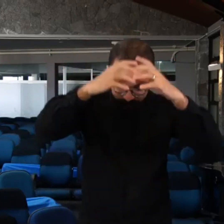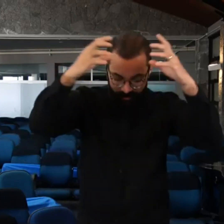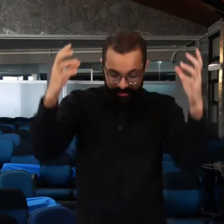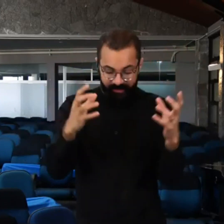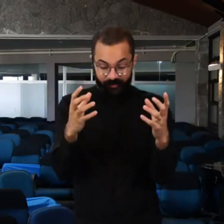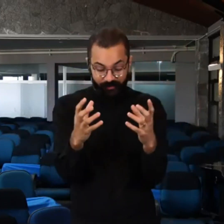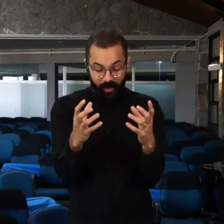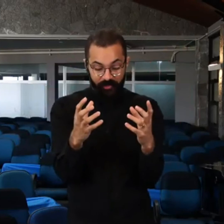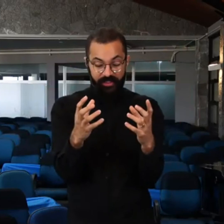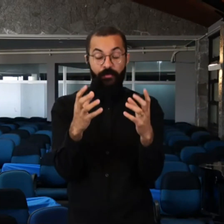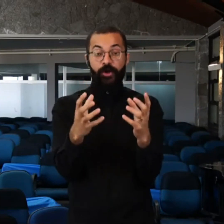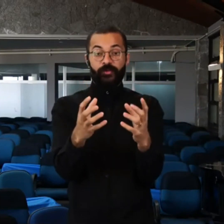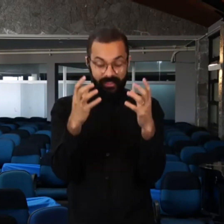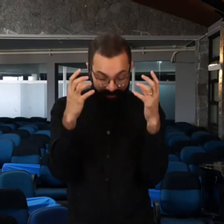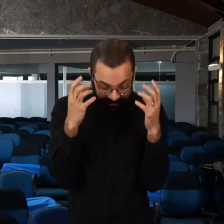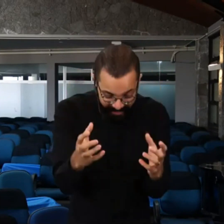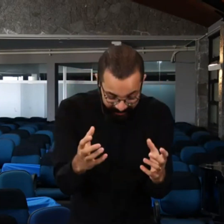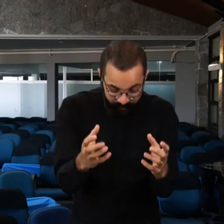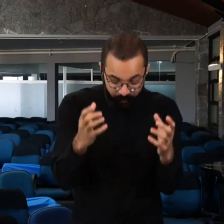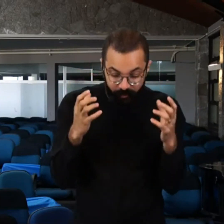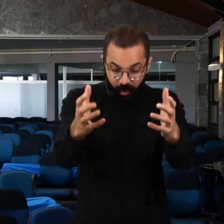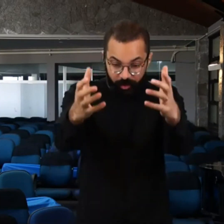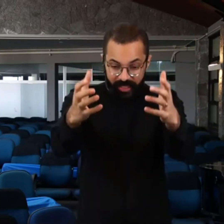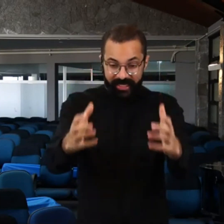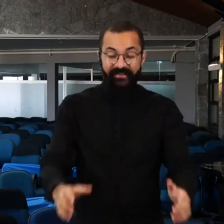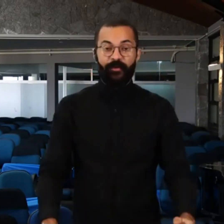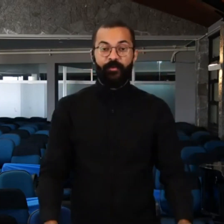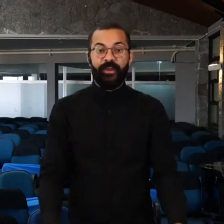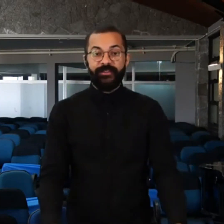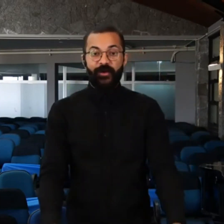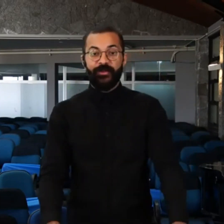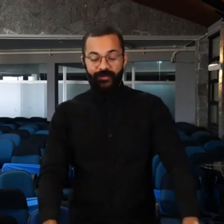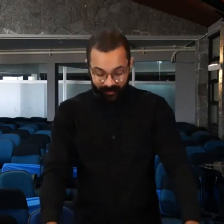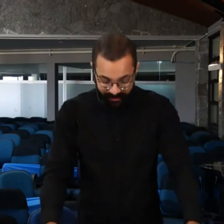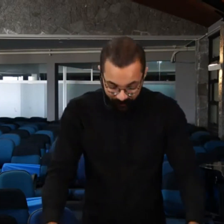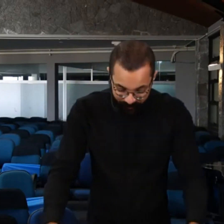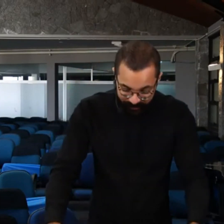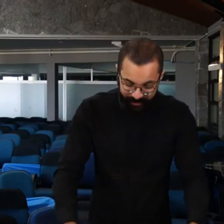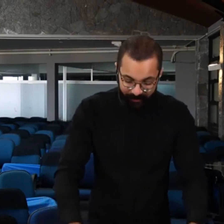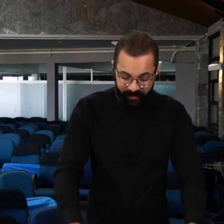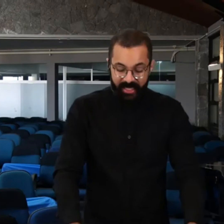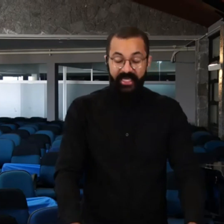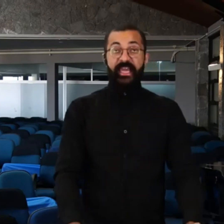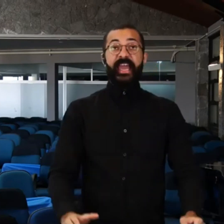de Cristo, de modo que eu posso entrar no trono da graça confiante, como diz o escritor aos hebreus, e em